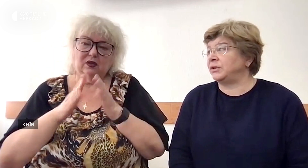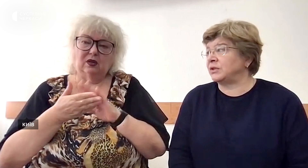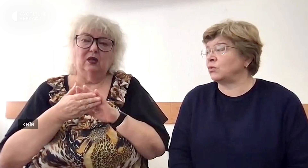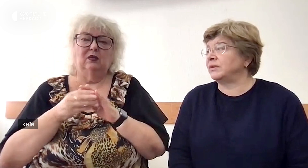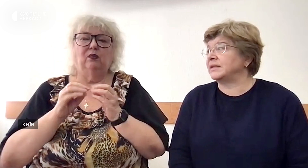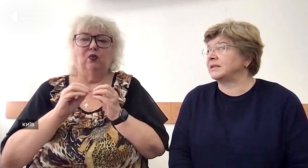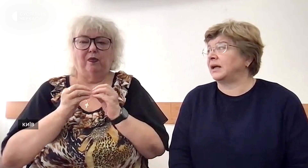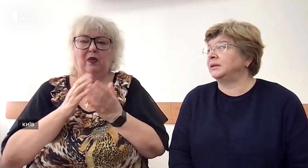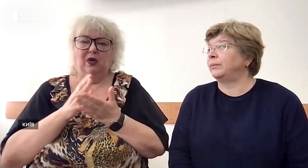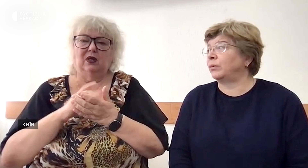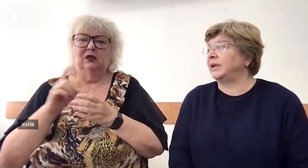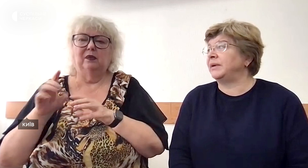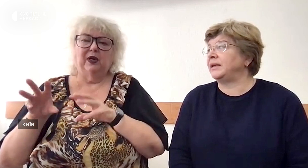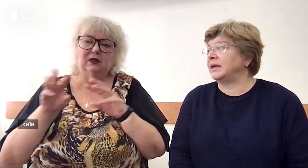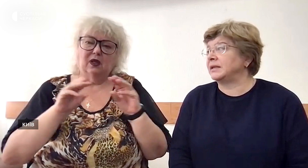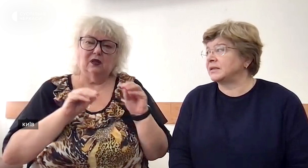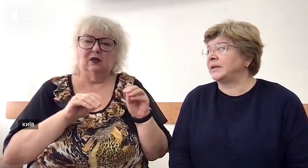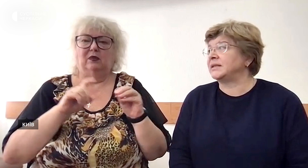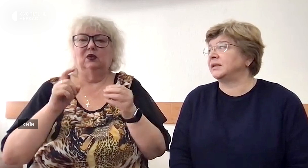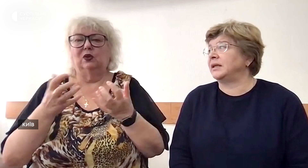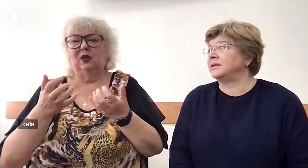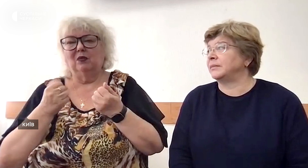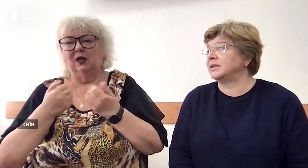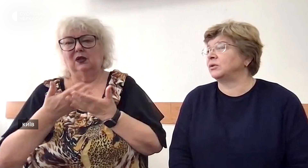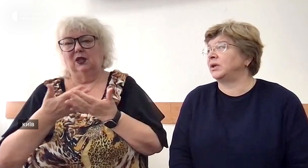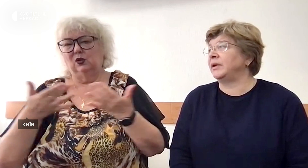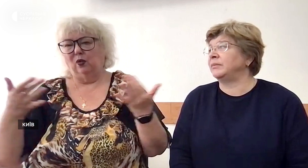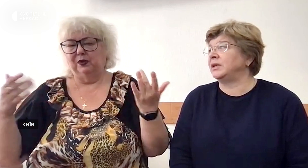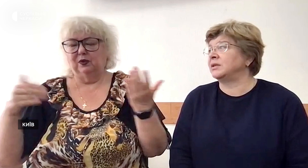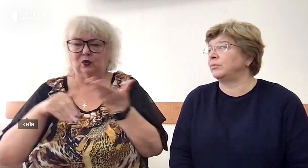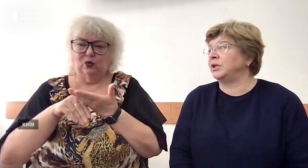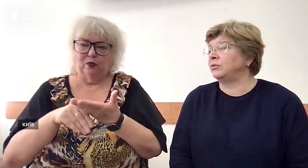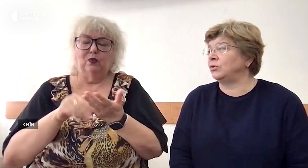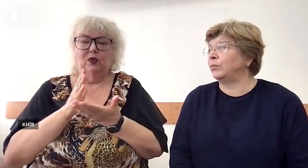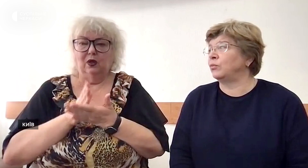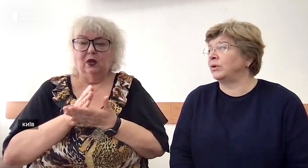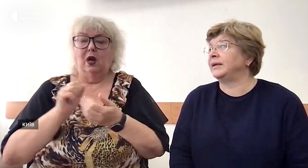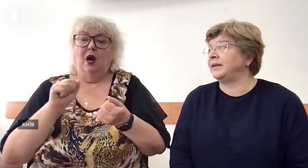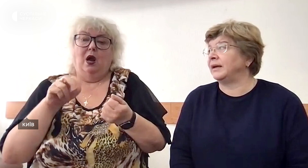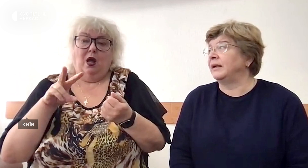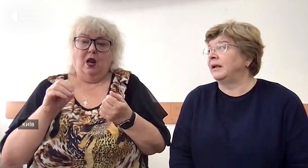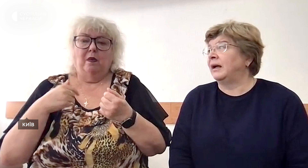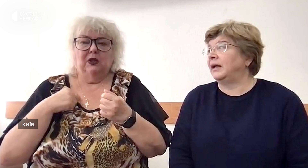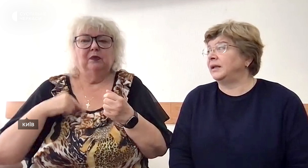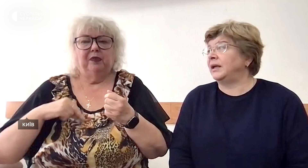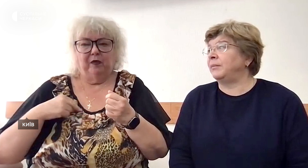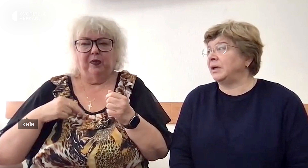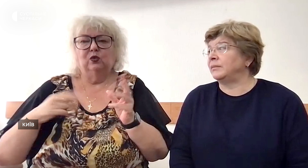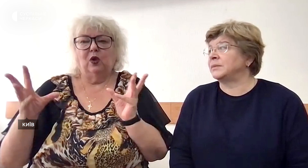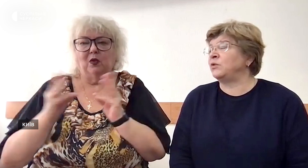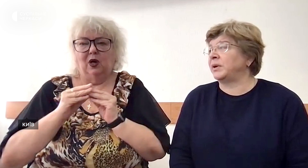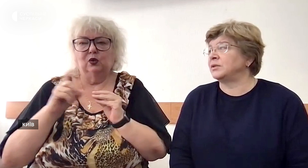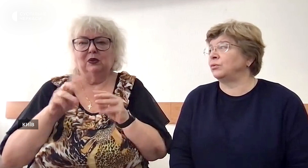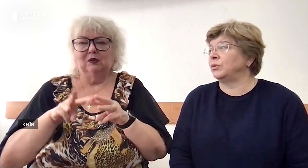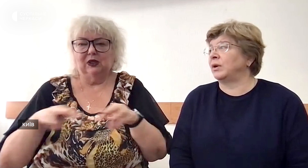Враховуючи військовий стан, проблеми є з переселенцями, з отриманнями різноманітної допомоги, є. Але